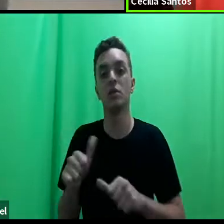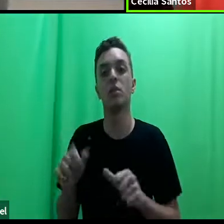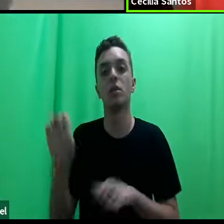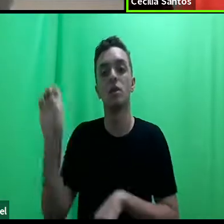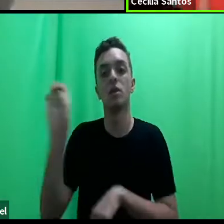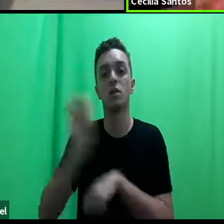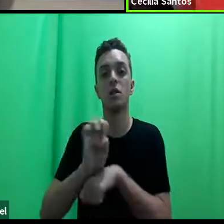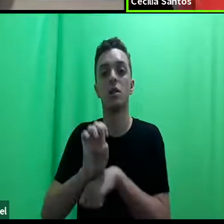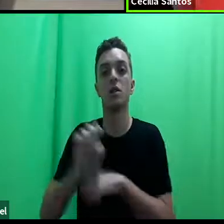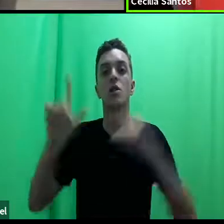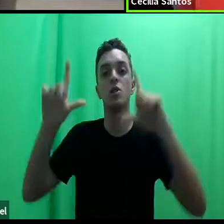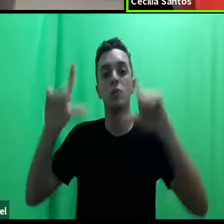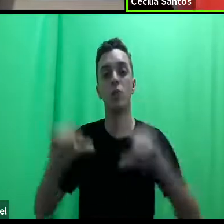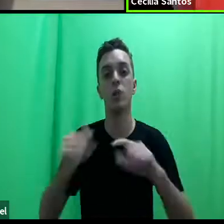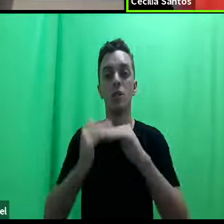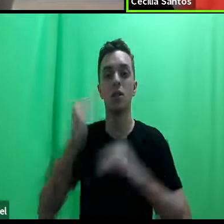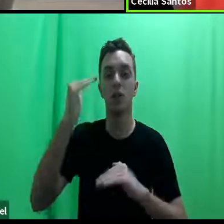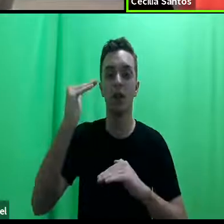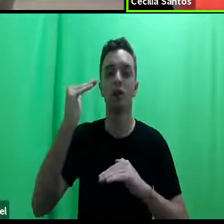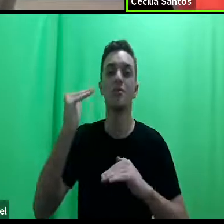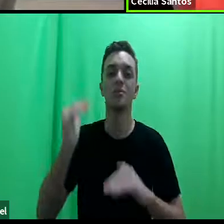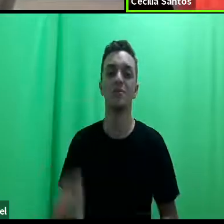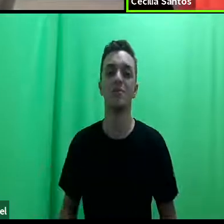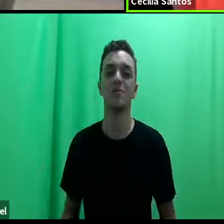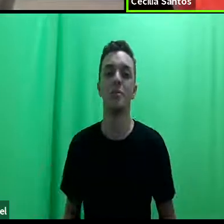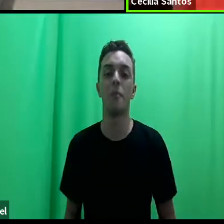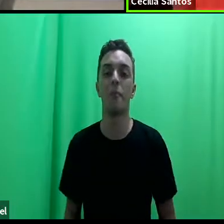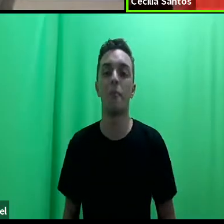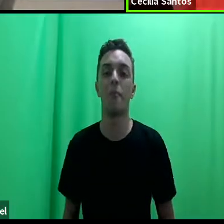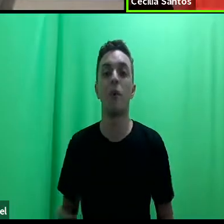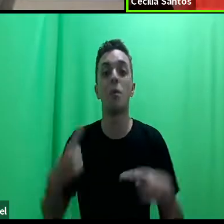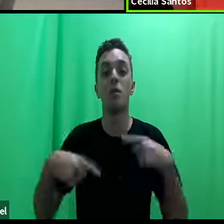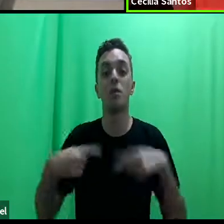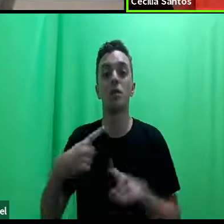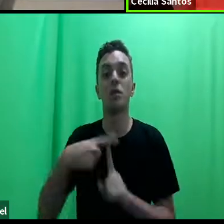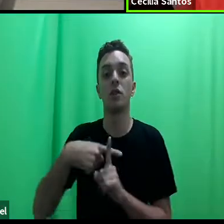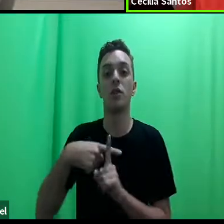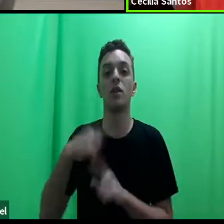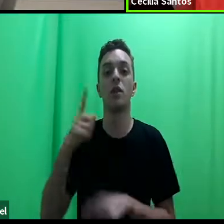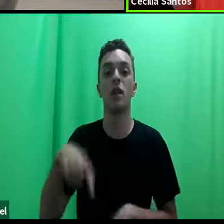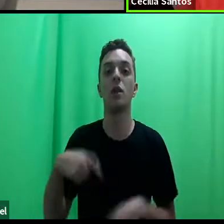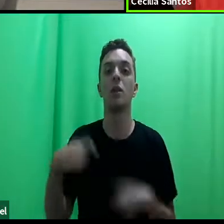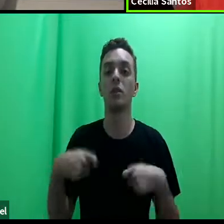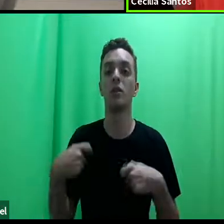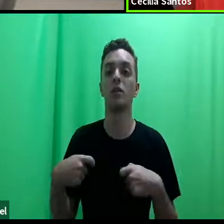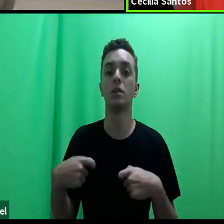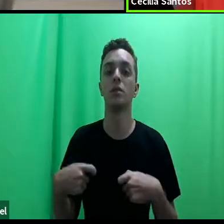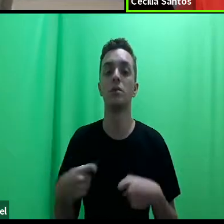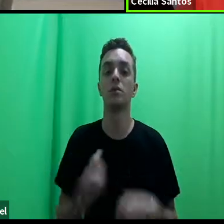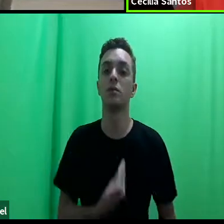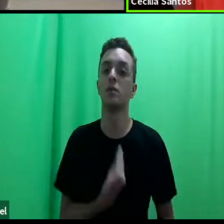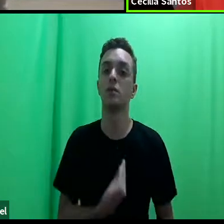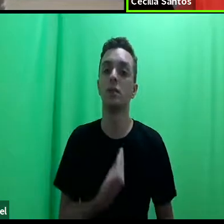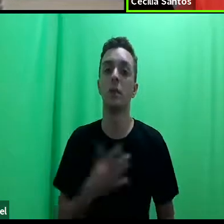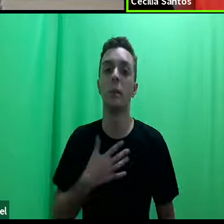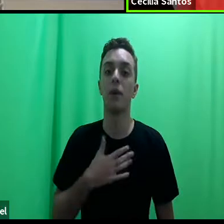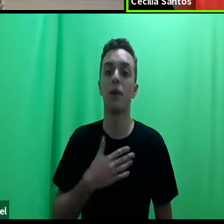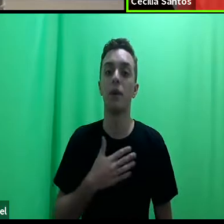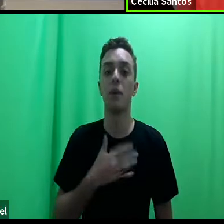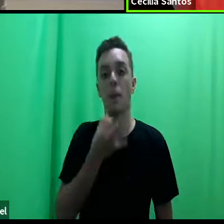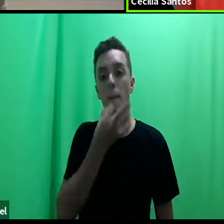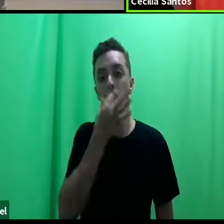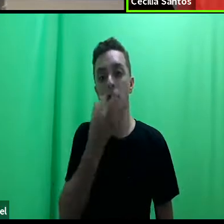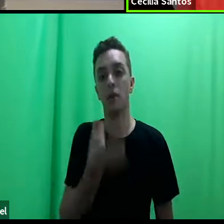diminuir as desigualdades. Então, a política afirmativa deve estar em toda parte, no meu entender.